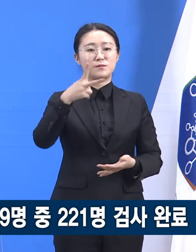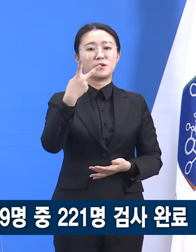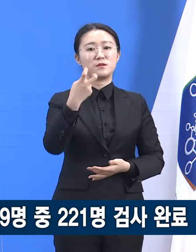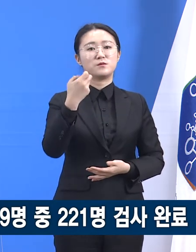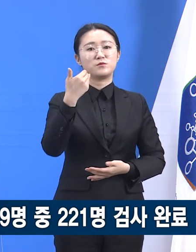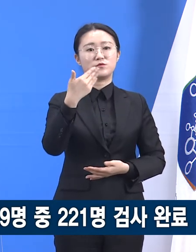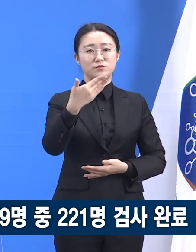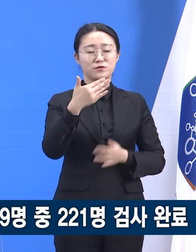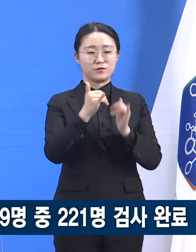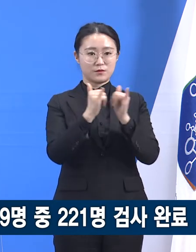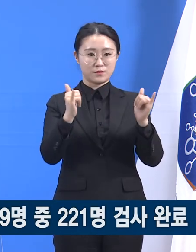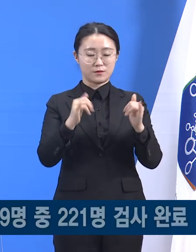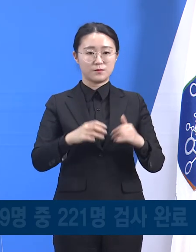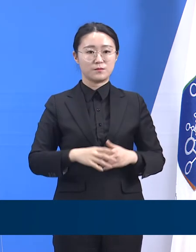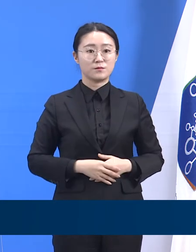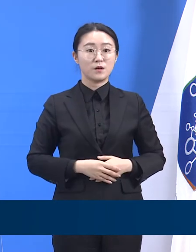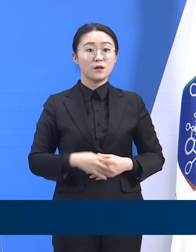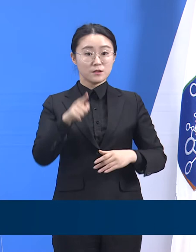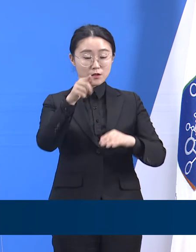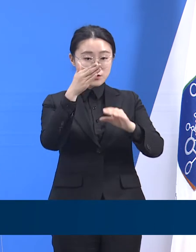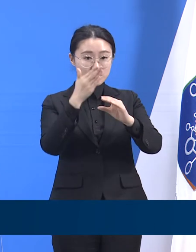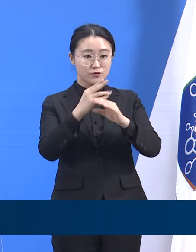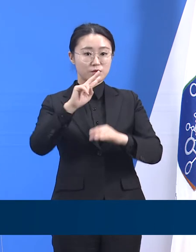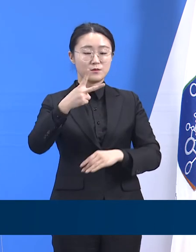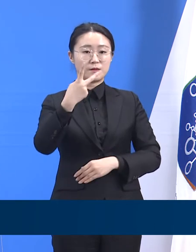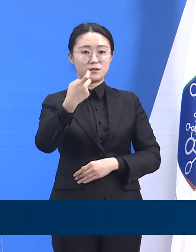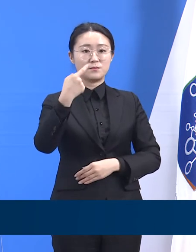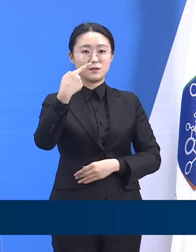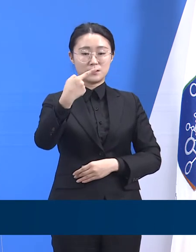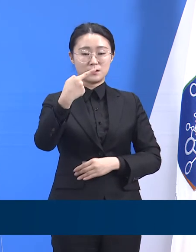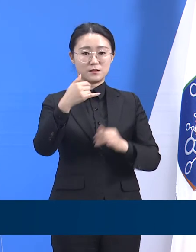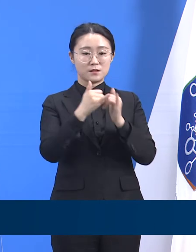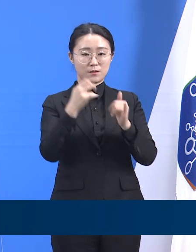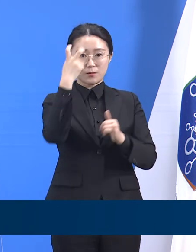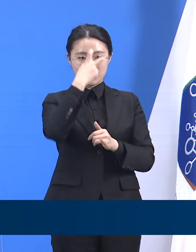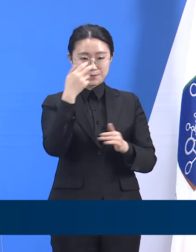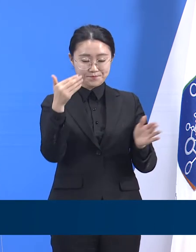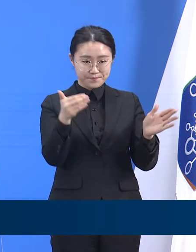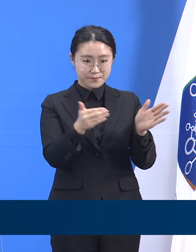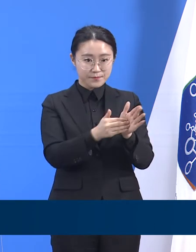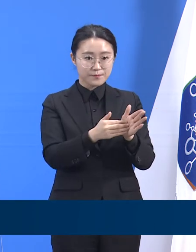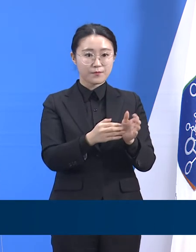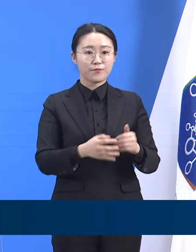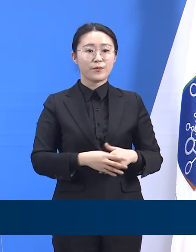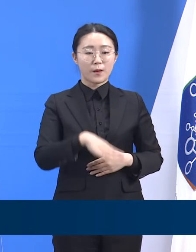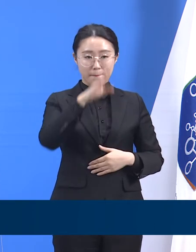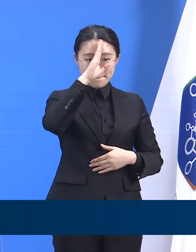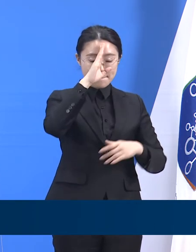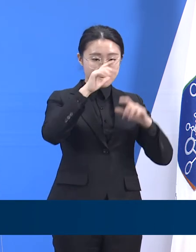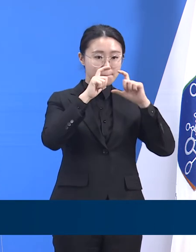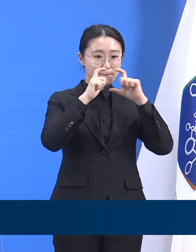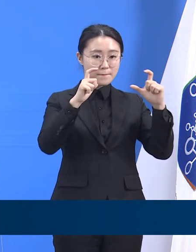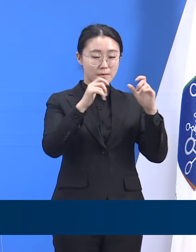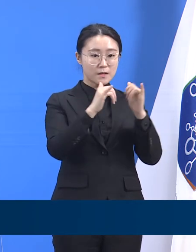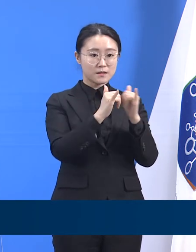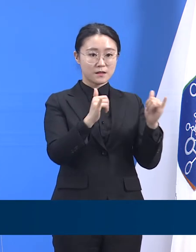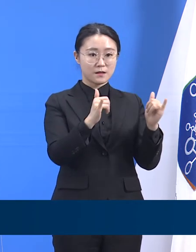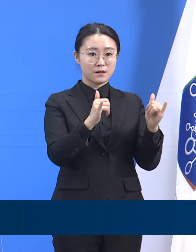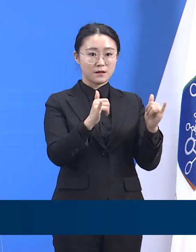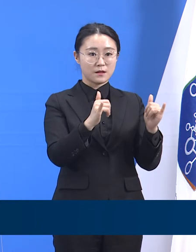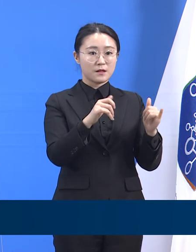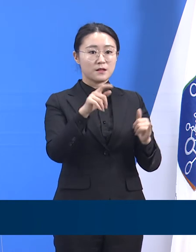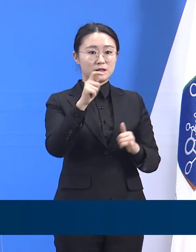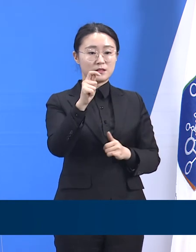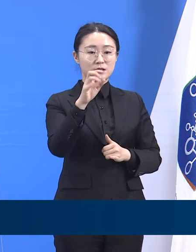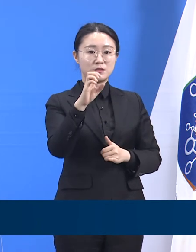이 중 221명에 대해서는 검사가 완료된 상태고, 확진자는 안성 TCS 국제학교에서만